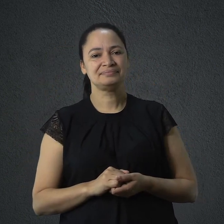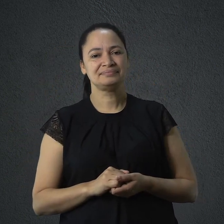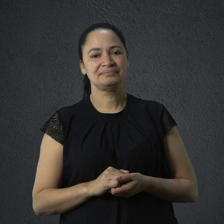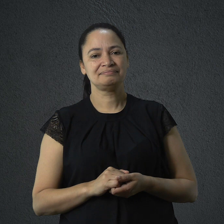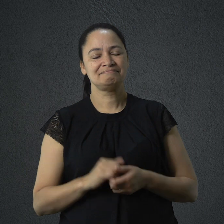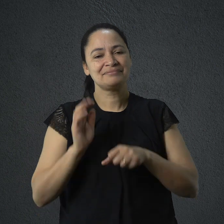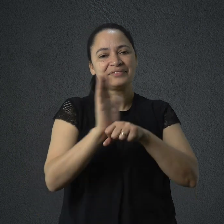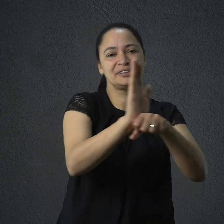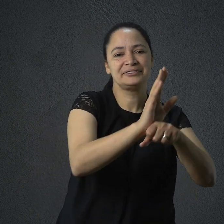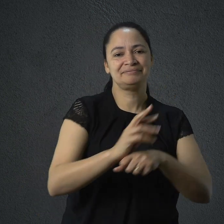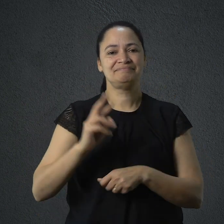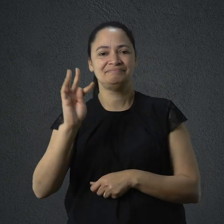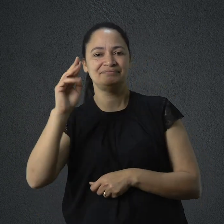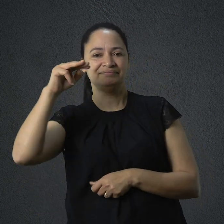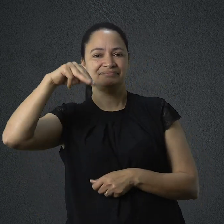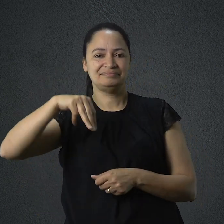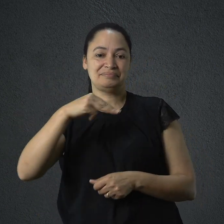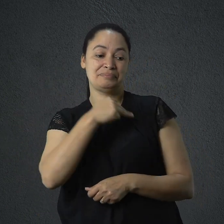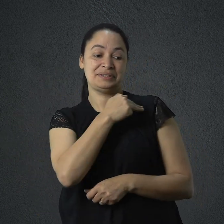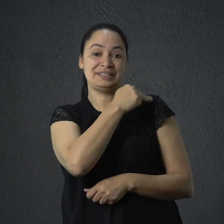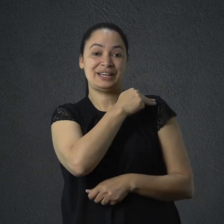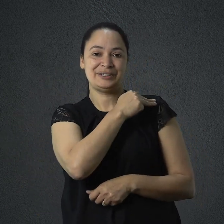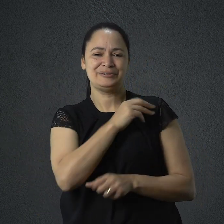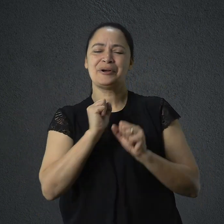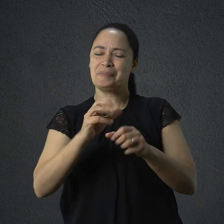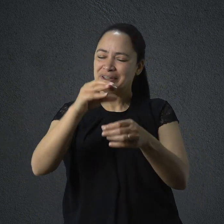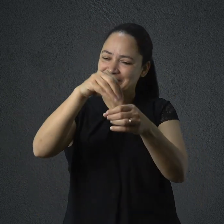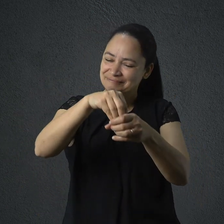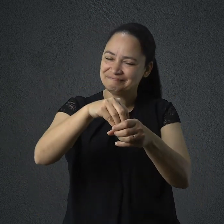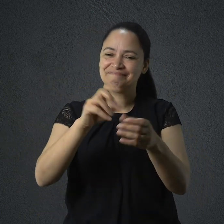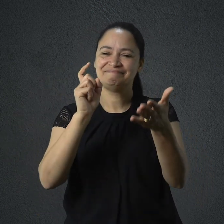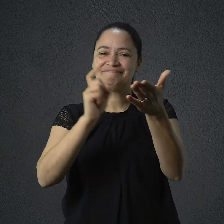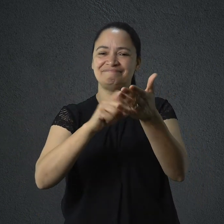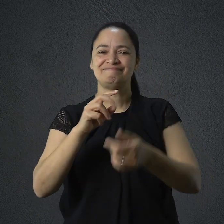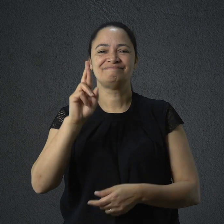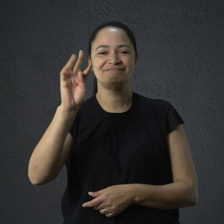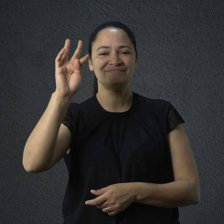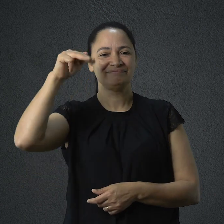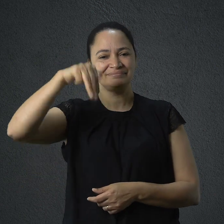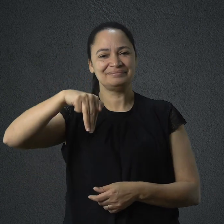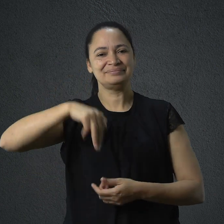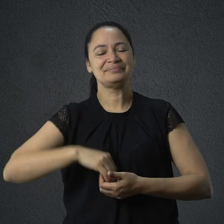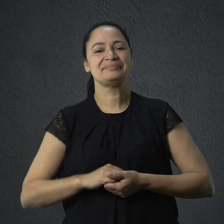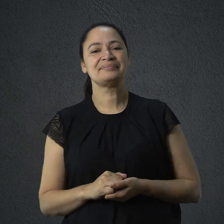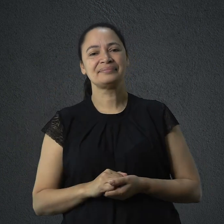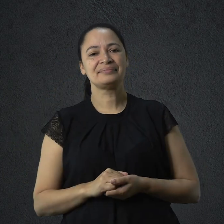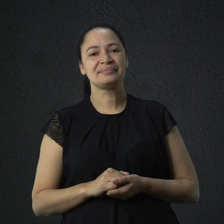Ajude a RTM a manter esse ministério. Faça já sua doação. Acesse transmundial.org.br barra